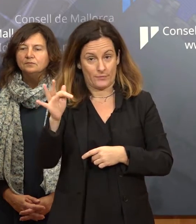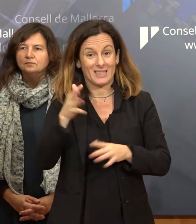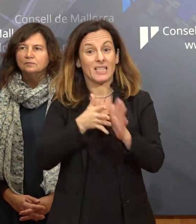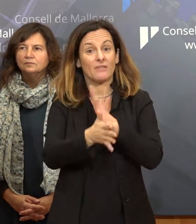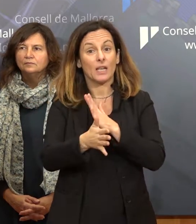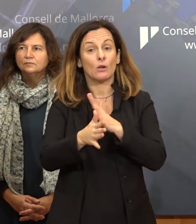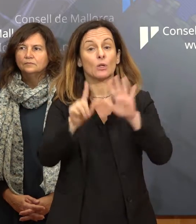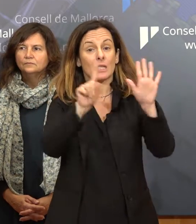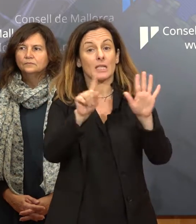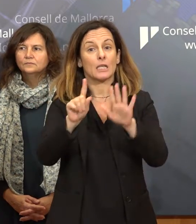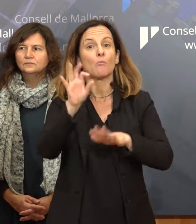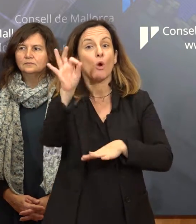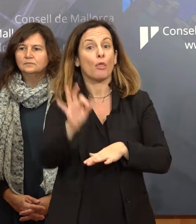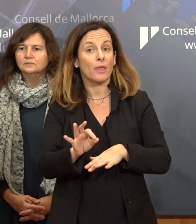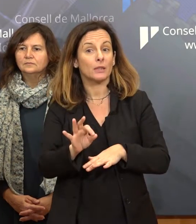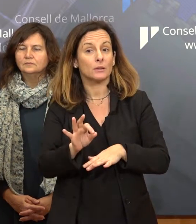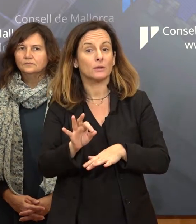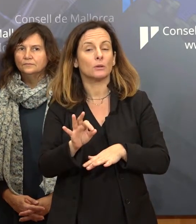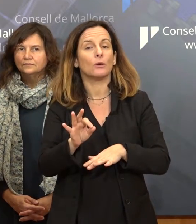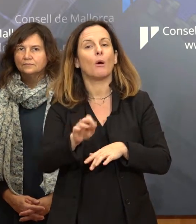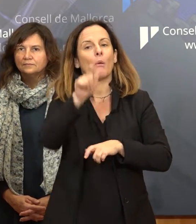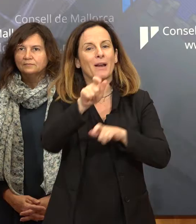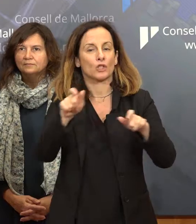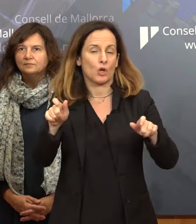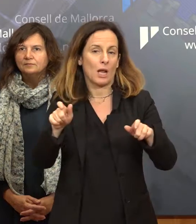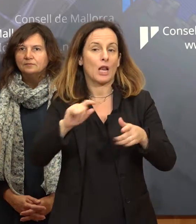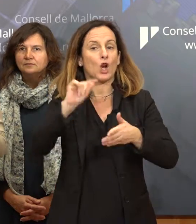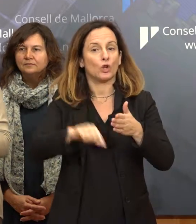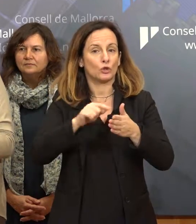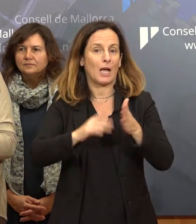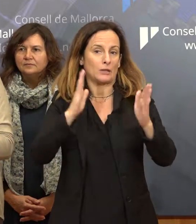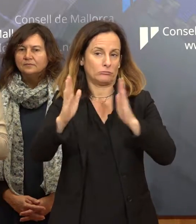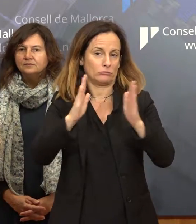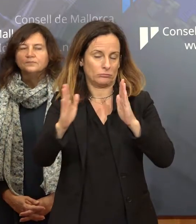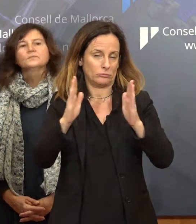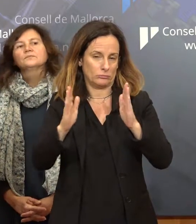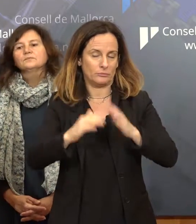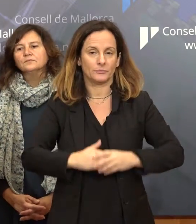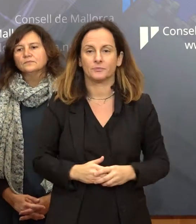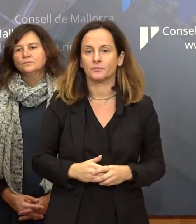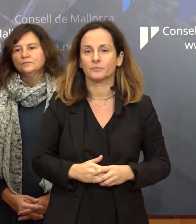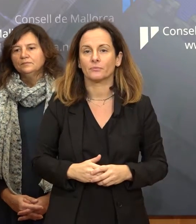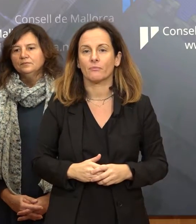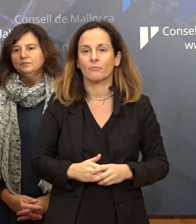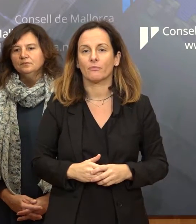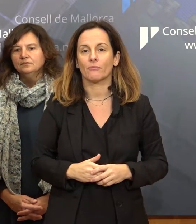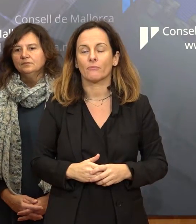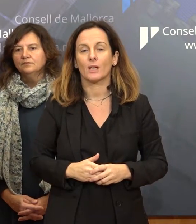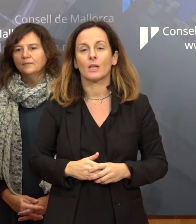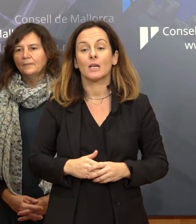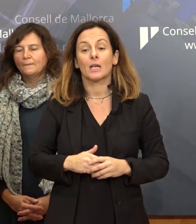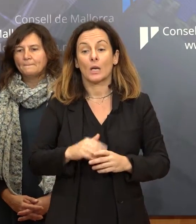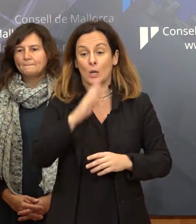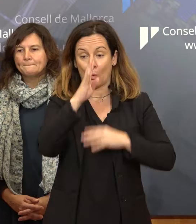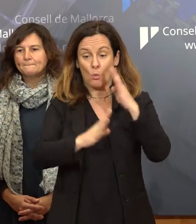66% és personal interior o temporal. L'objectiu d'aquesta legislatura és